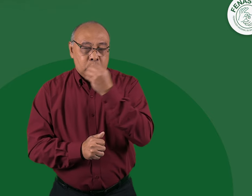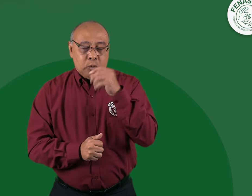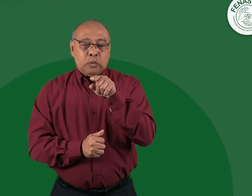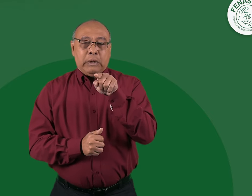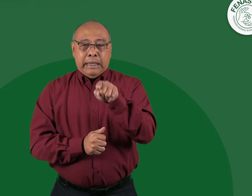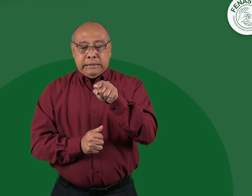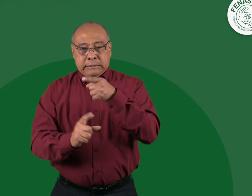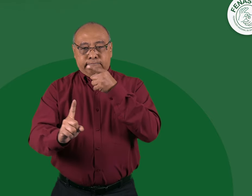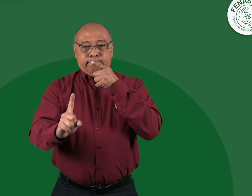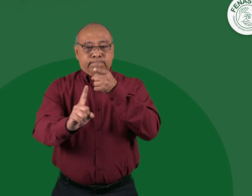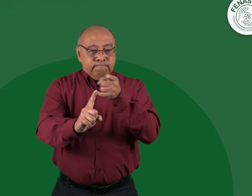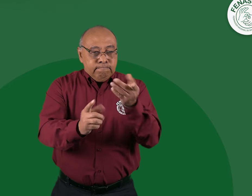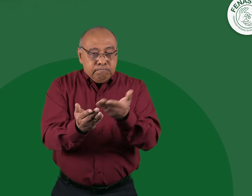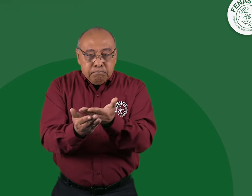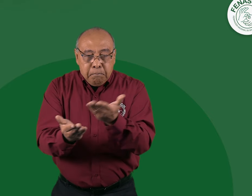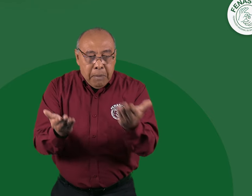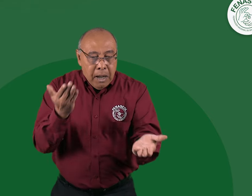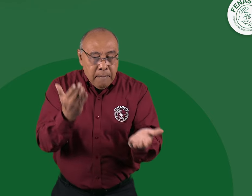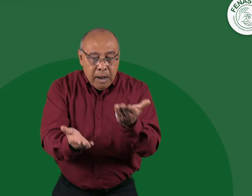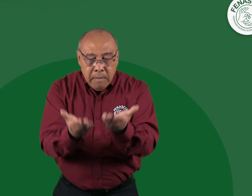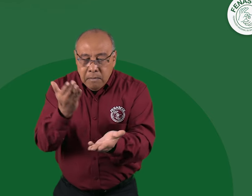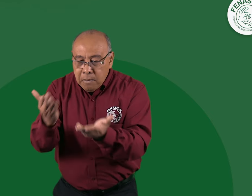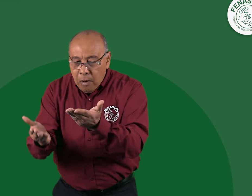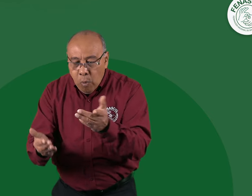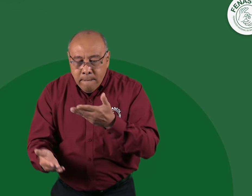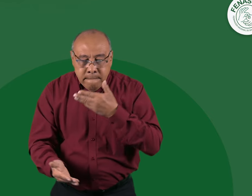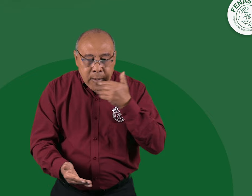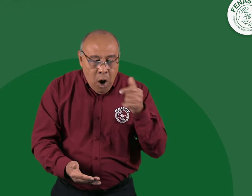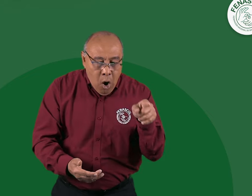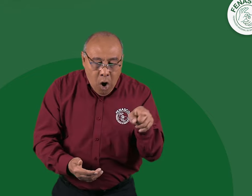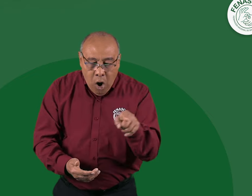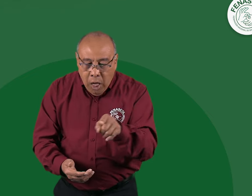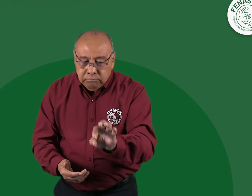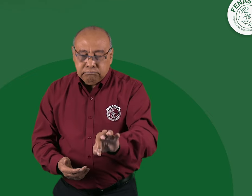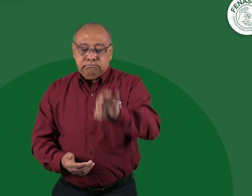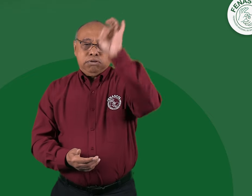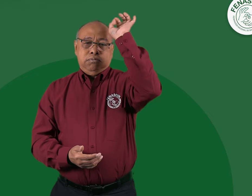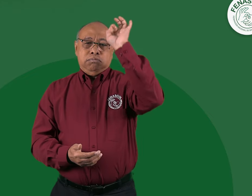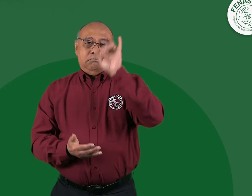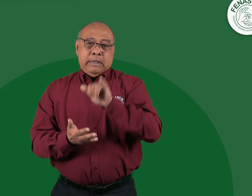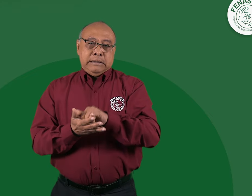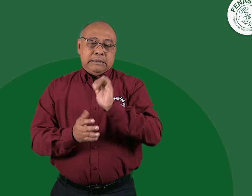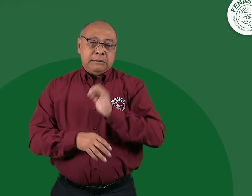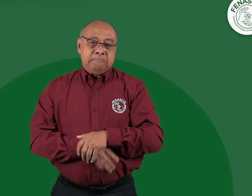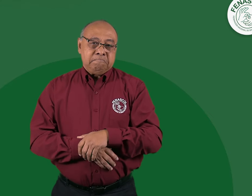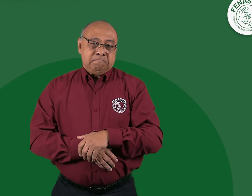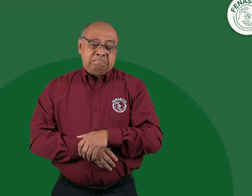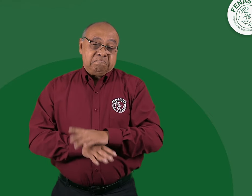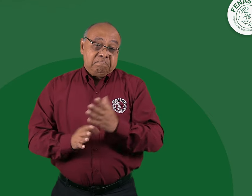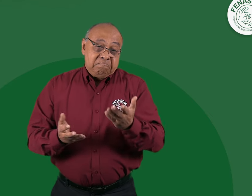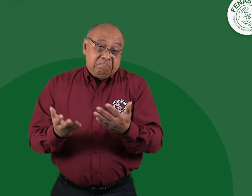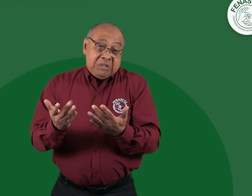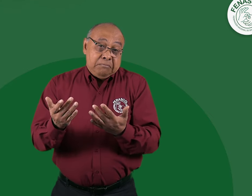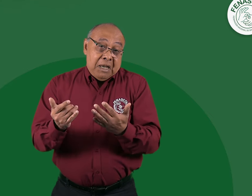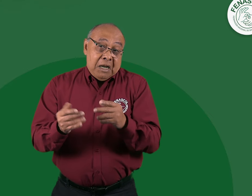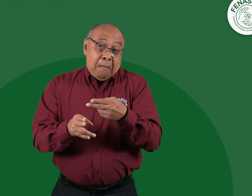licitación y pasan por una selección del mejor proyecto. Estamos a la espera de que pronto se abra la licitación